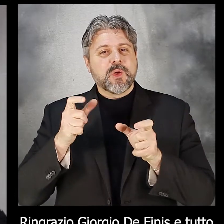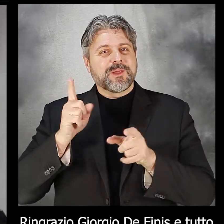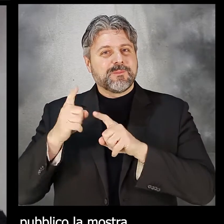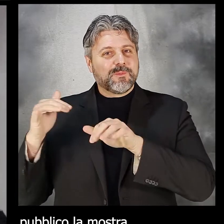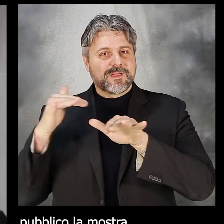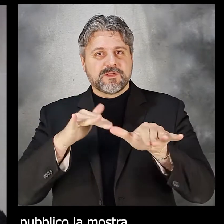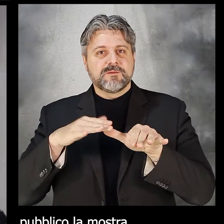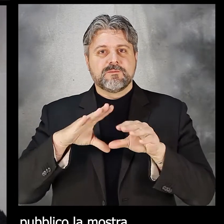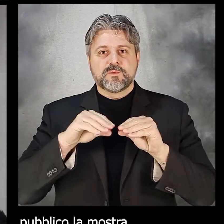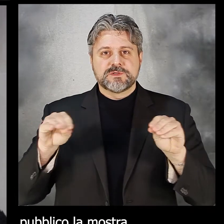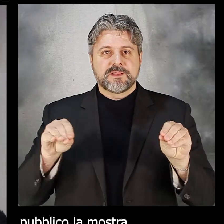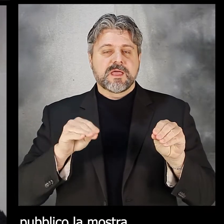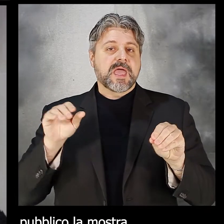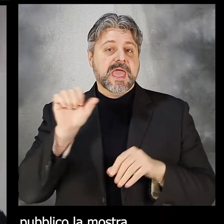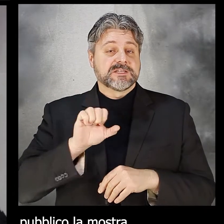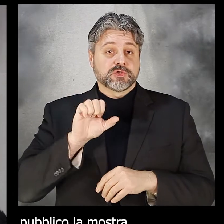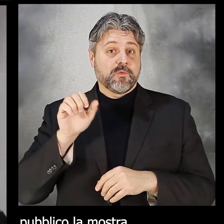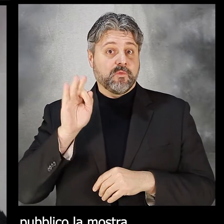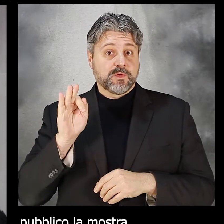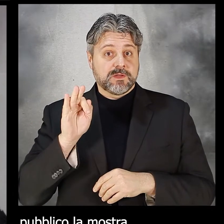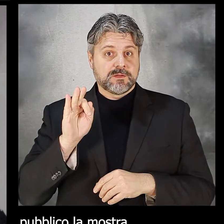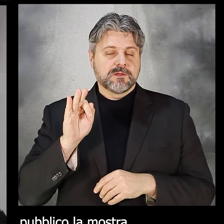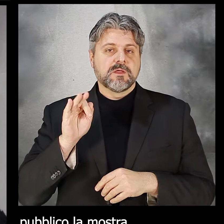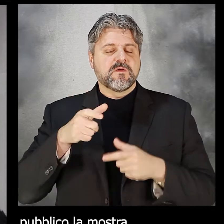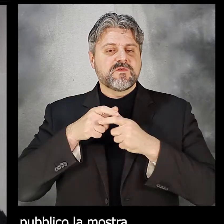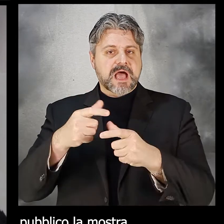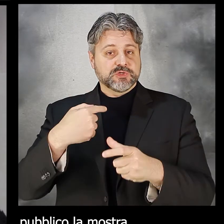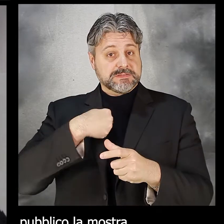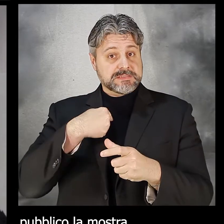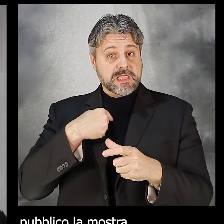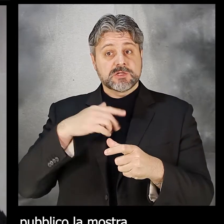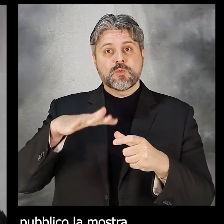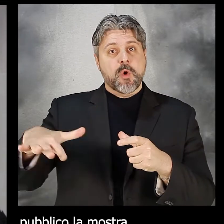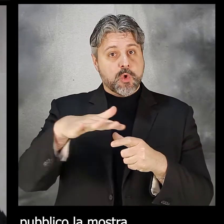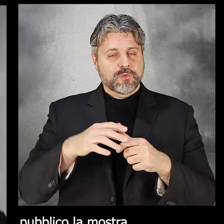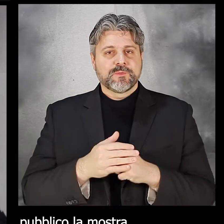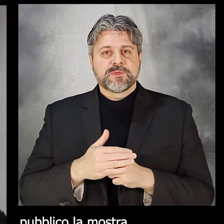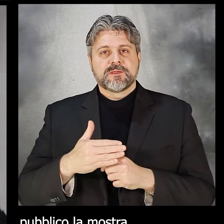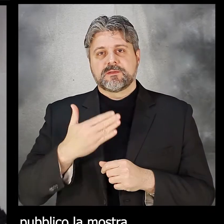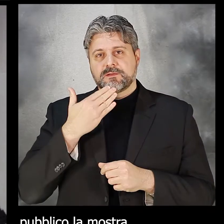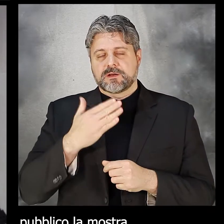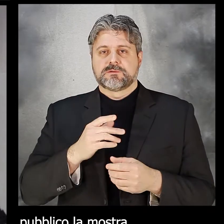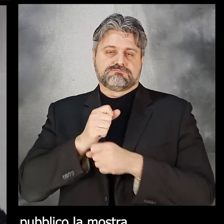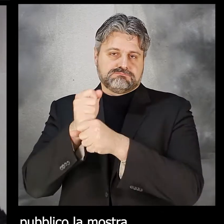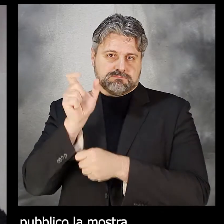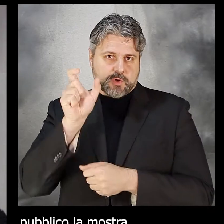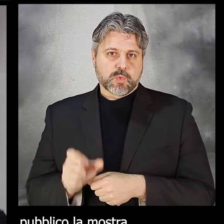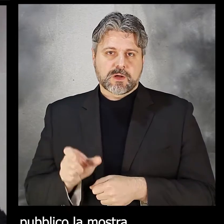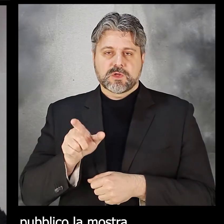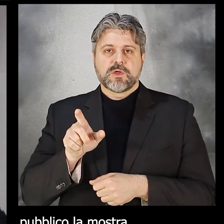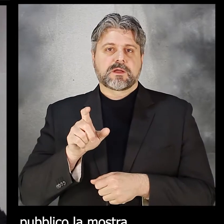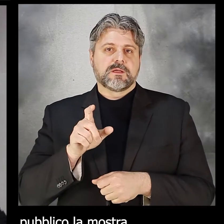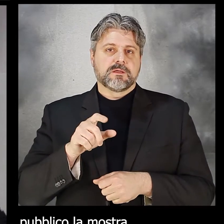di presentare al pubblico la mostra Eceofoni, viaggio tra sé e il mondo. Curata da